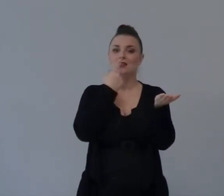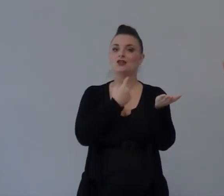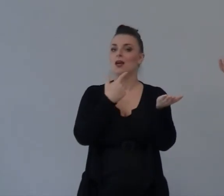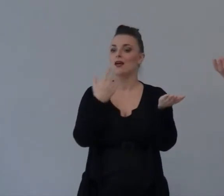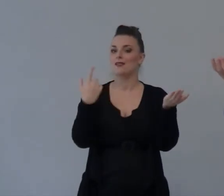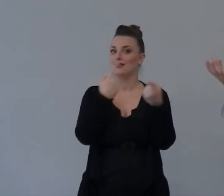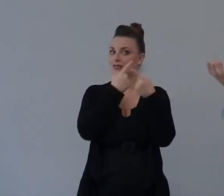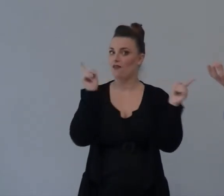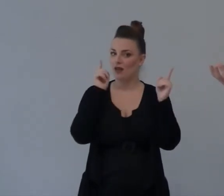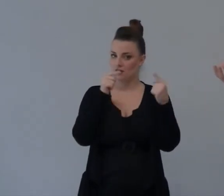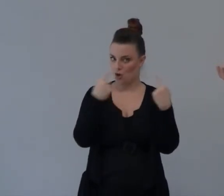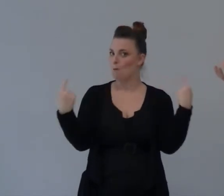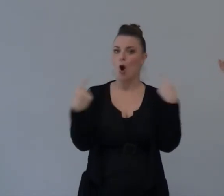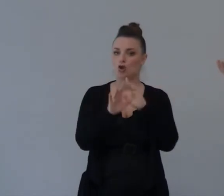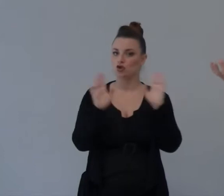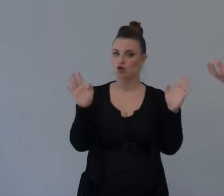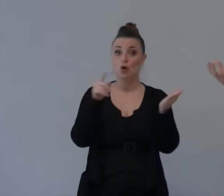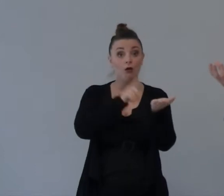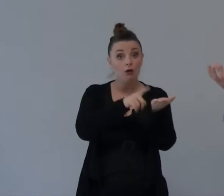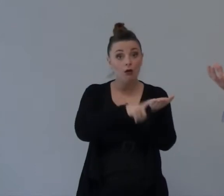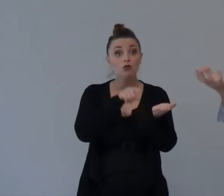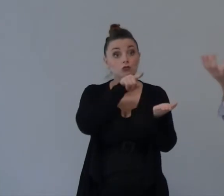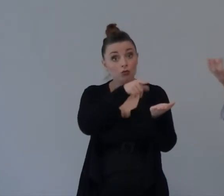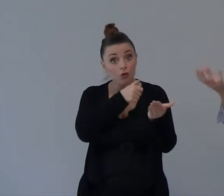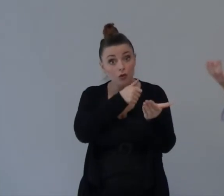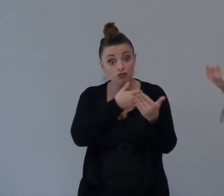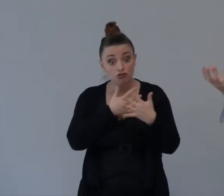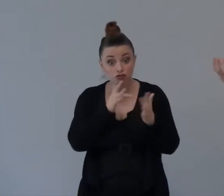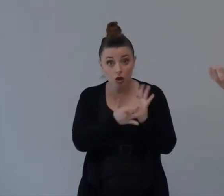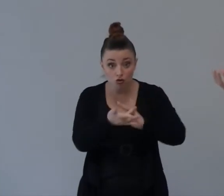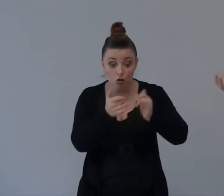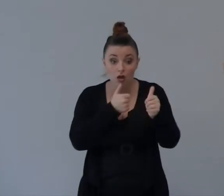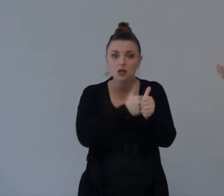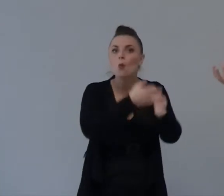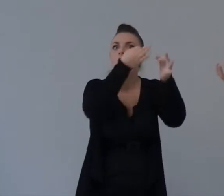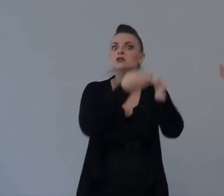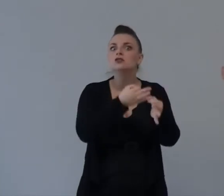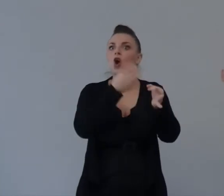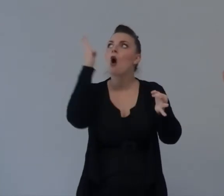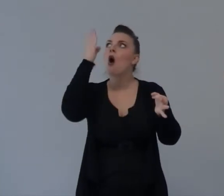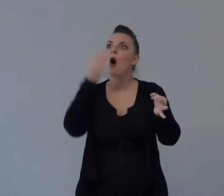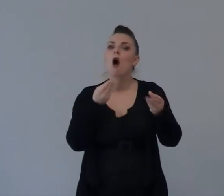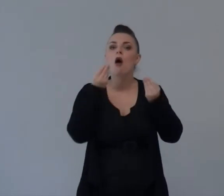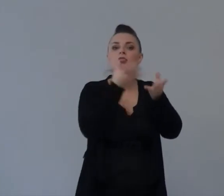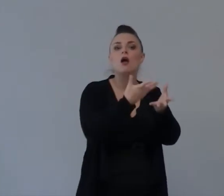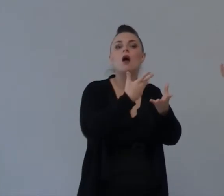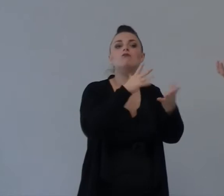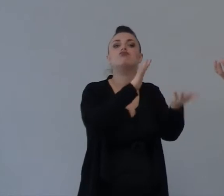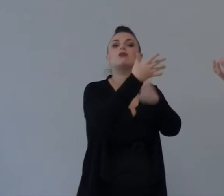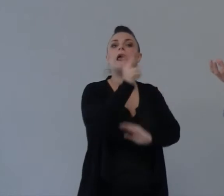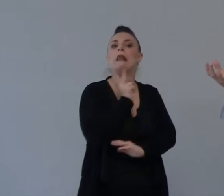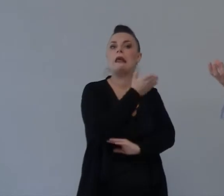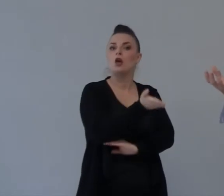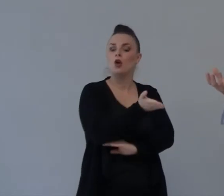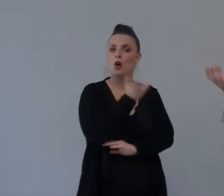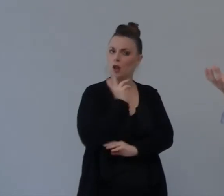se sei Gesù Ti vuoi Tenere Dico Perché Dio Vuole Benedetti Gesù Vuole Benedetti E se